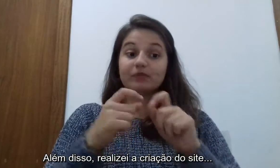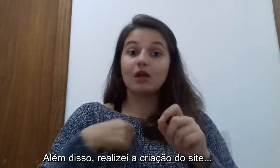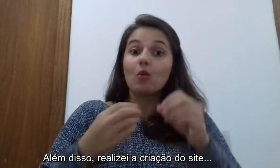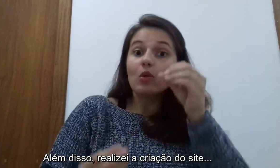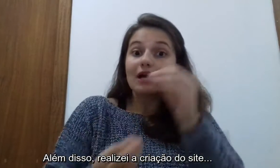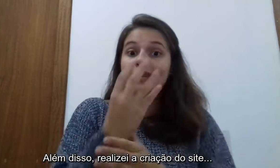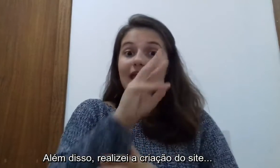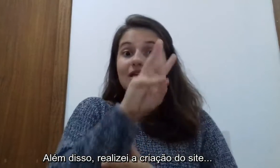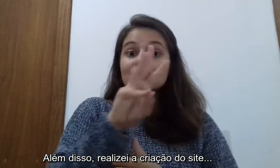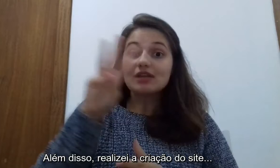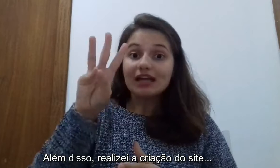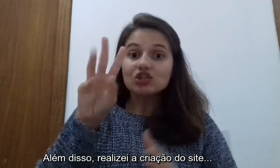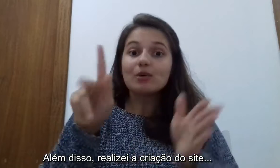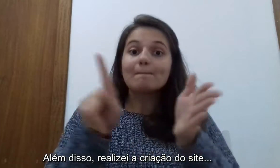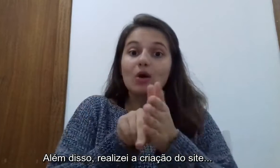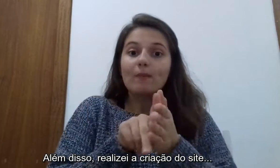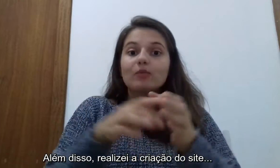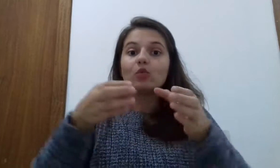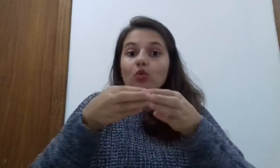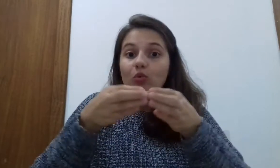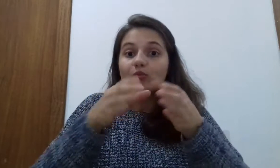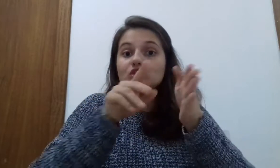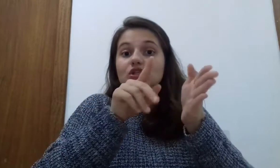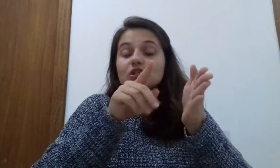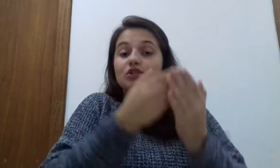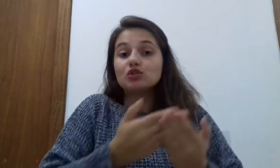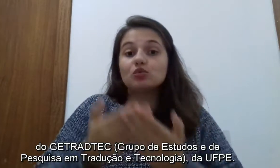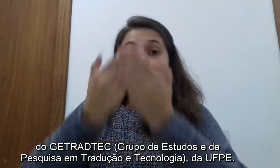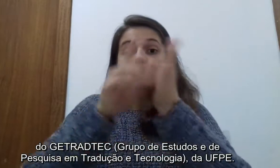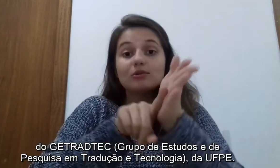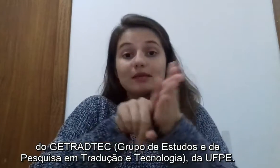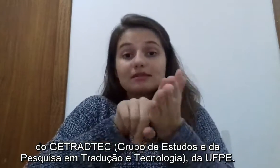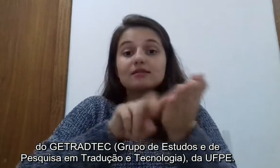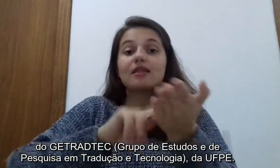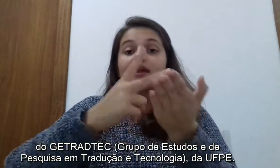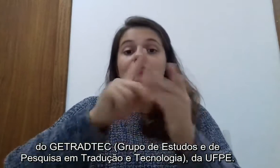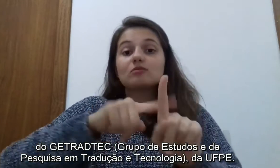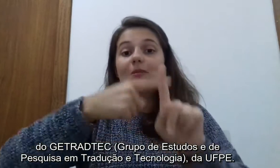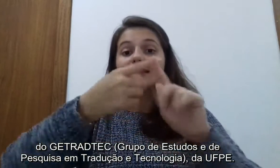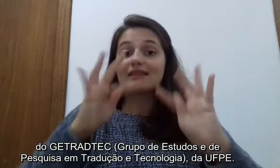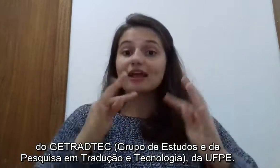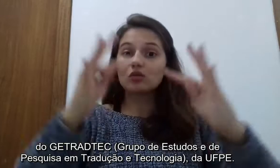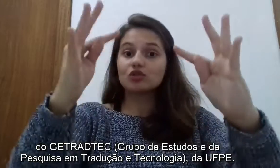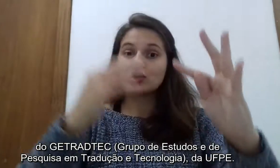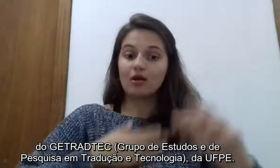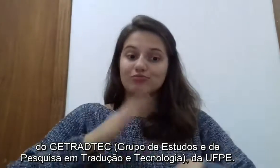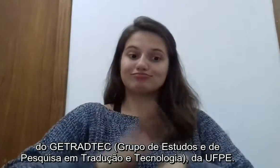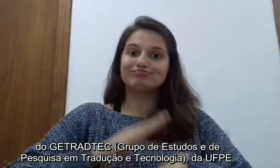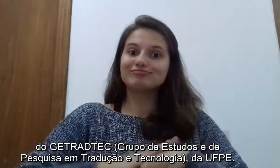criação do site do G-TradTech, Grupo de Estudos e de Pesquisa em Tradução e Tecnologia,